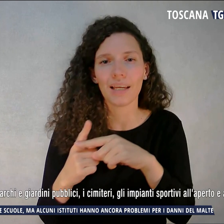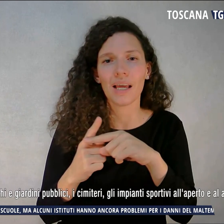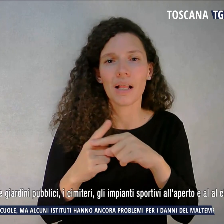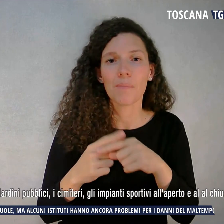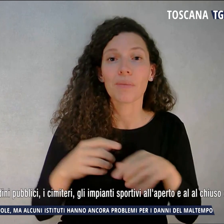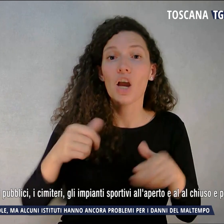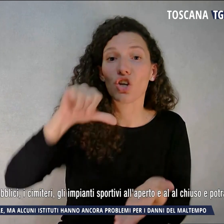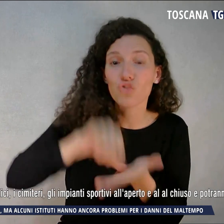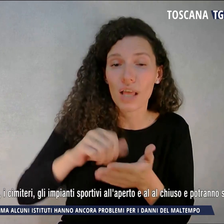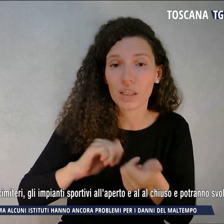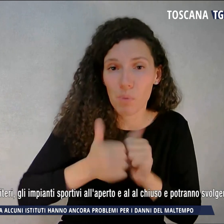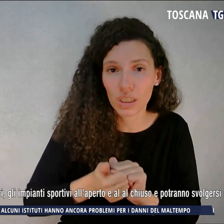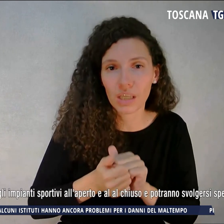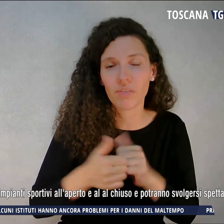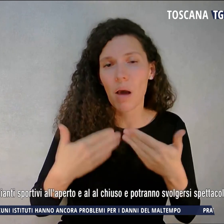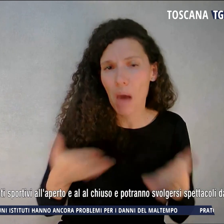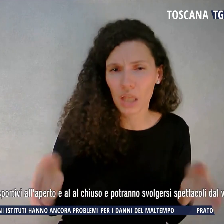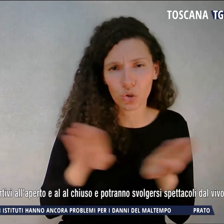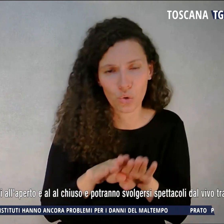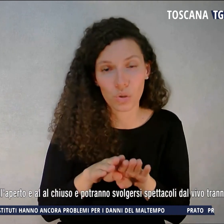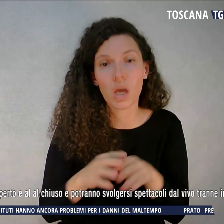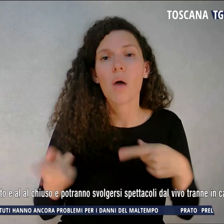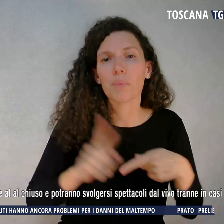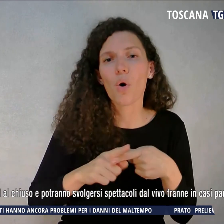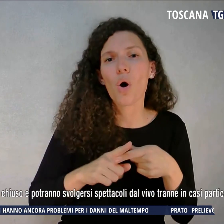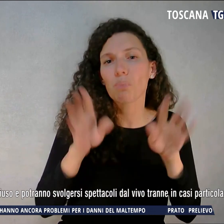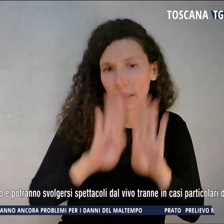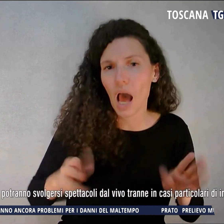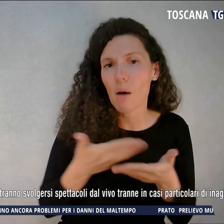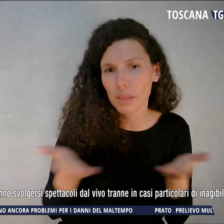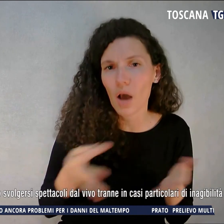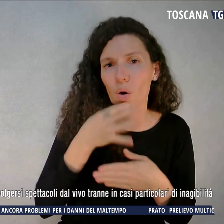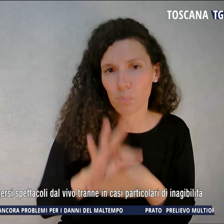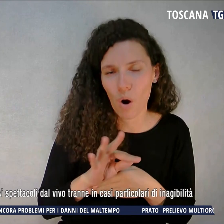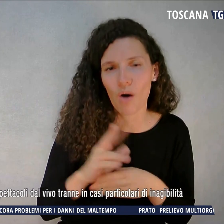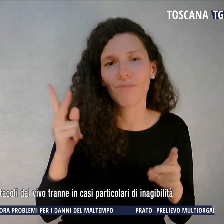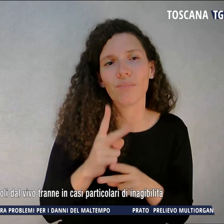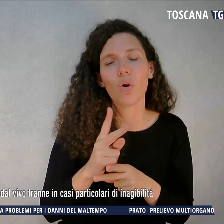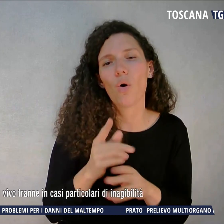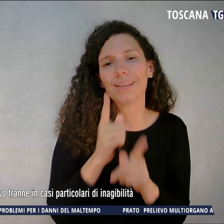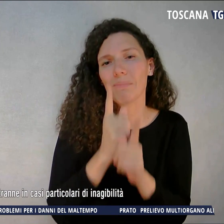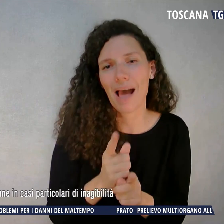e potranno svolgersi spettacoli dal vivo, tranne in casi particolari di inagibilità.